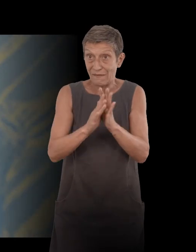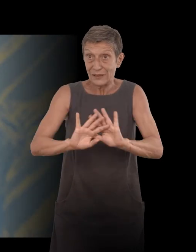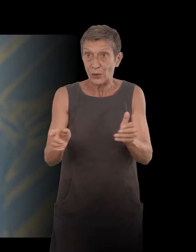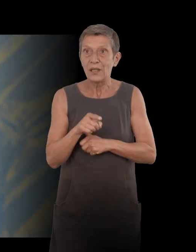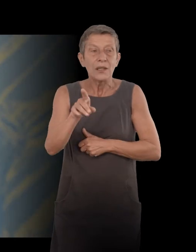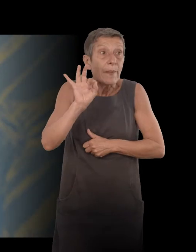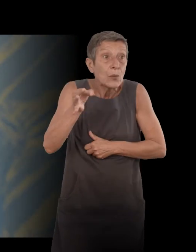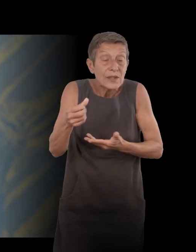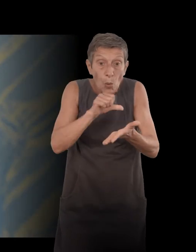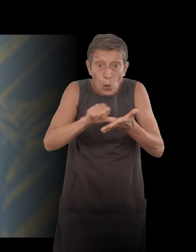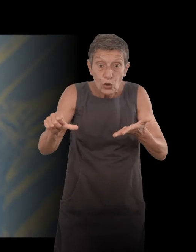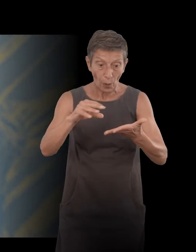pas écrivains. C'était rassurant.